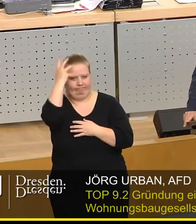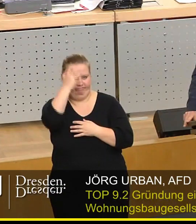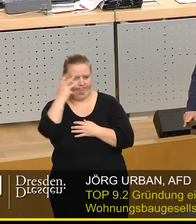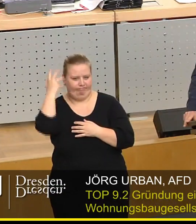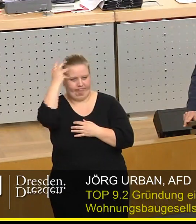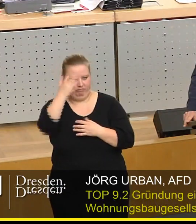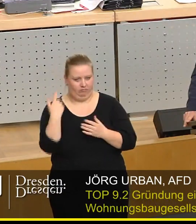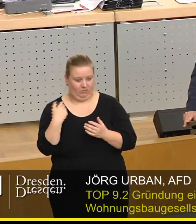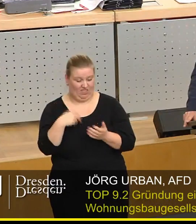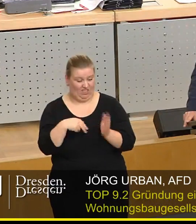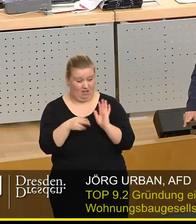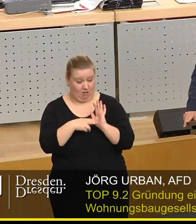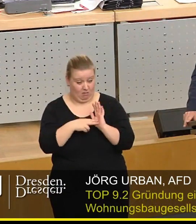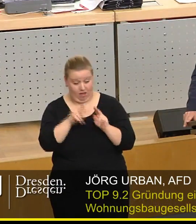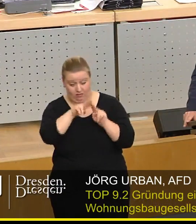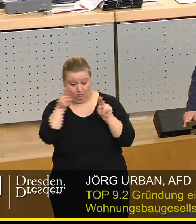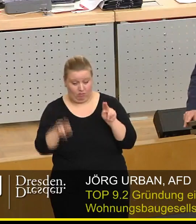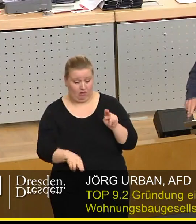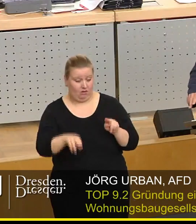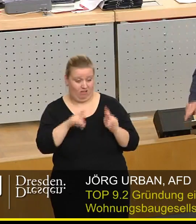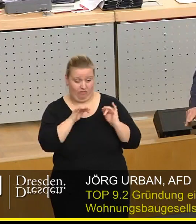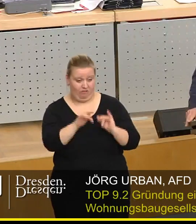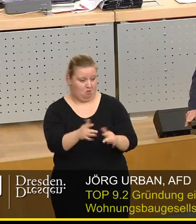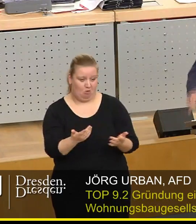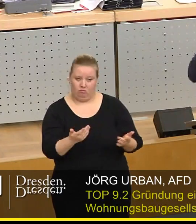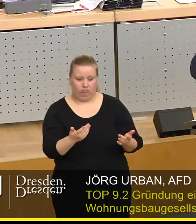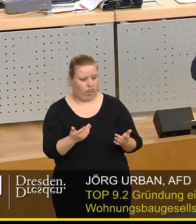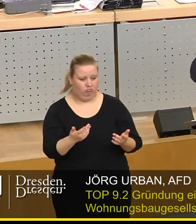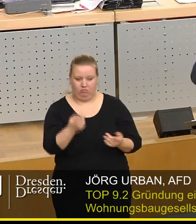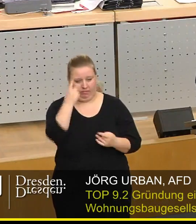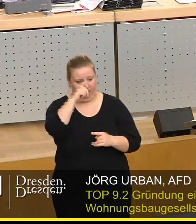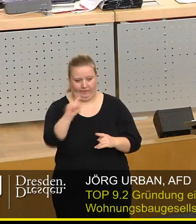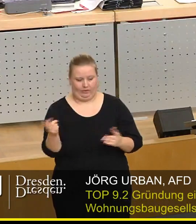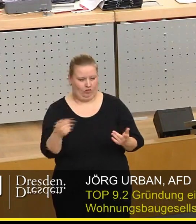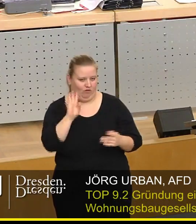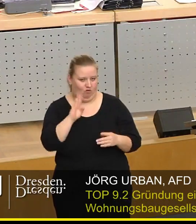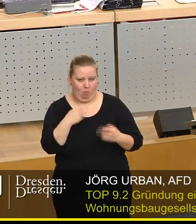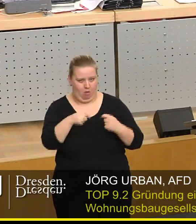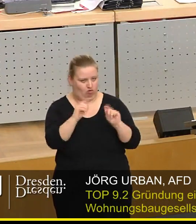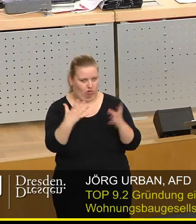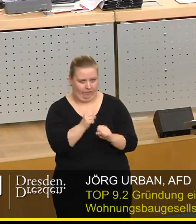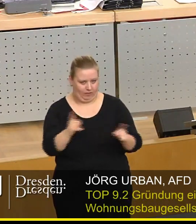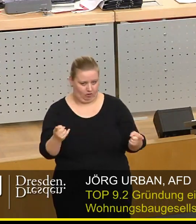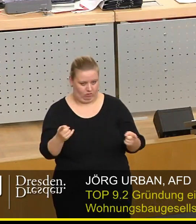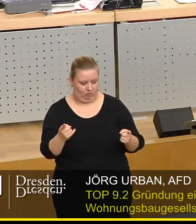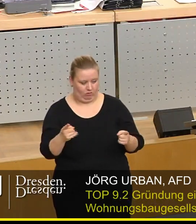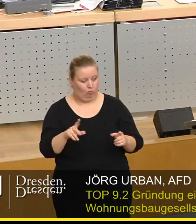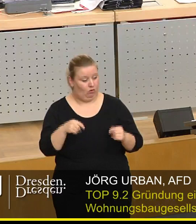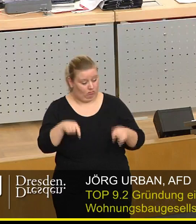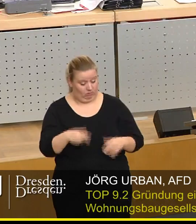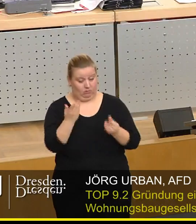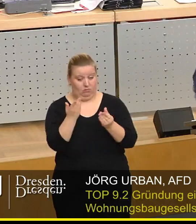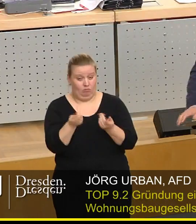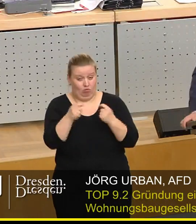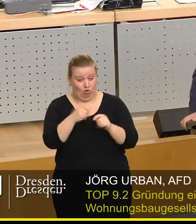eine preismindernde Wirkung auf den Dresdner Wohnungsmarkt wird die Wurba nicht entfalten. Schauen wir in die uns vorliegende